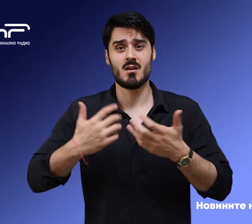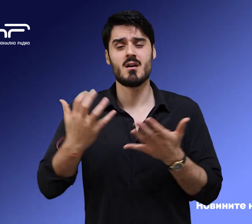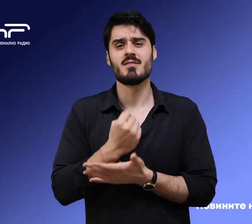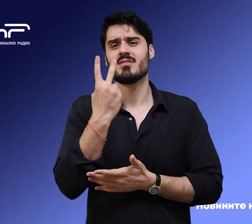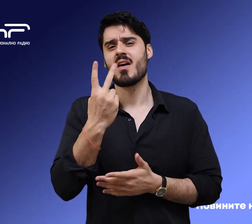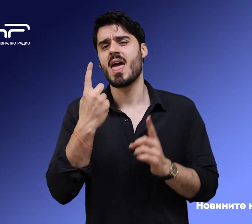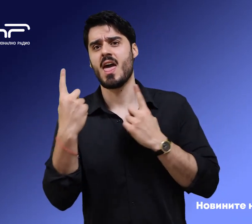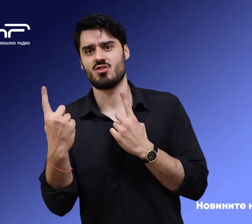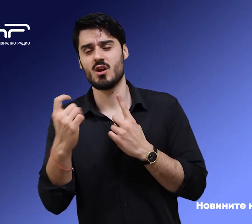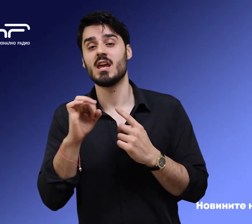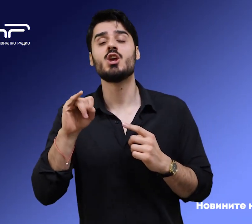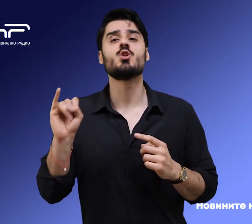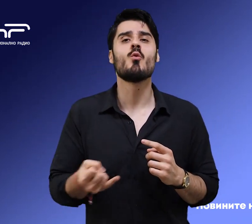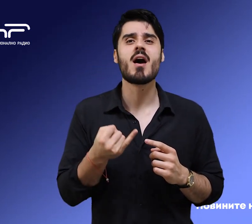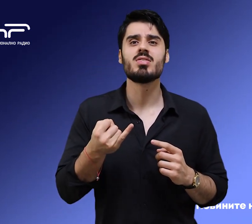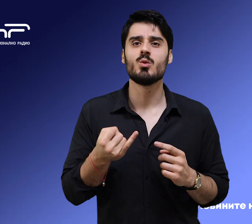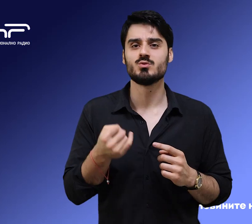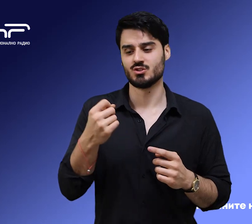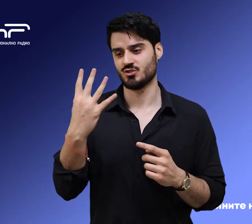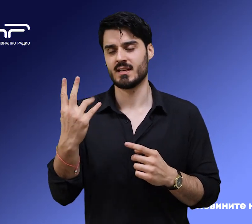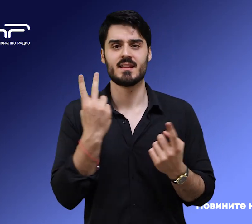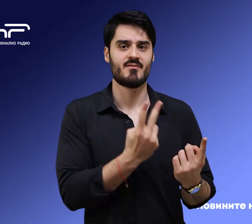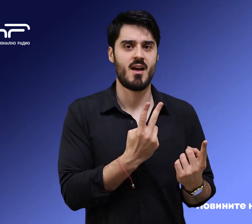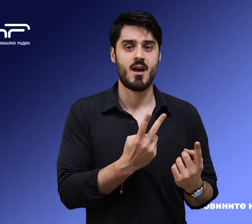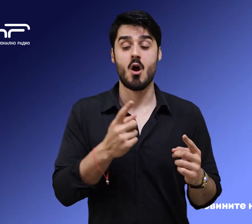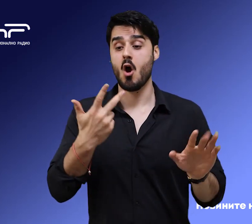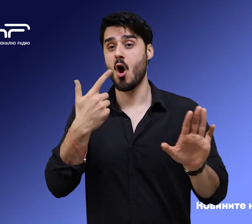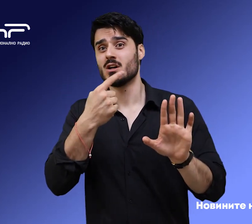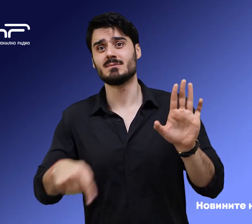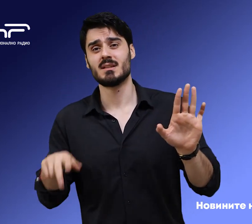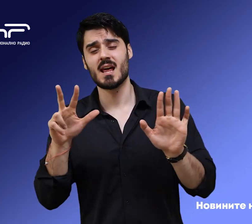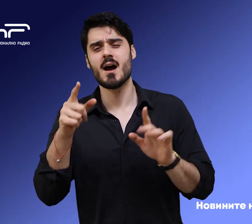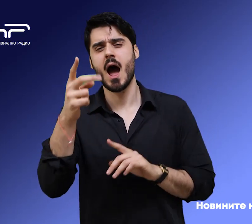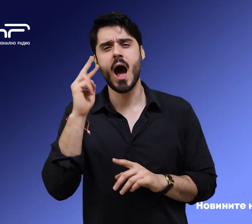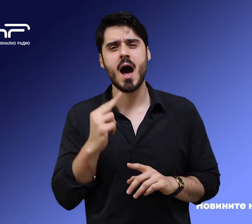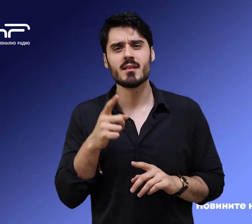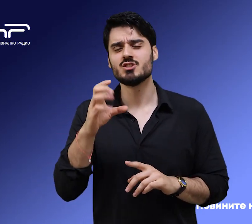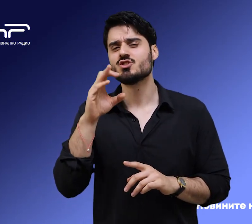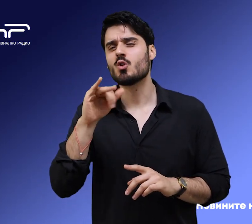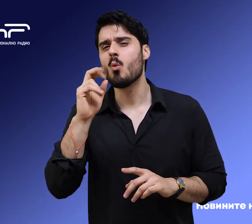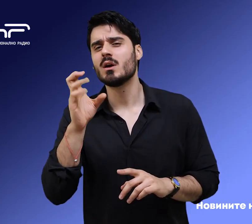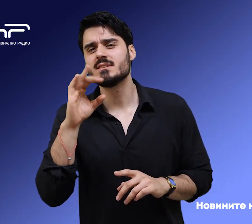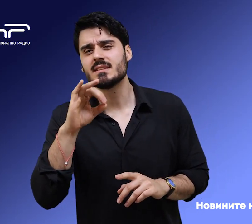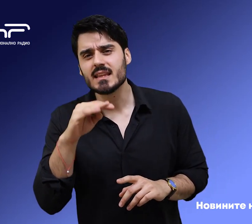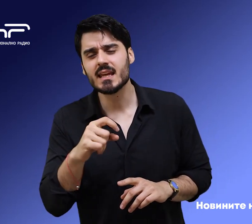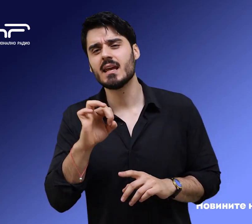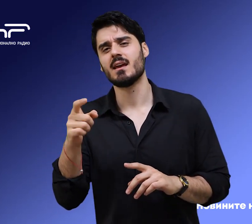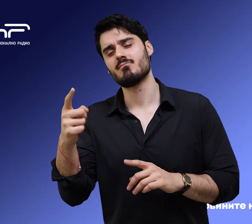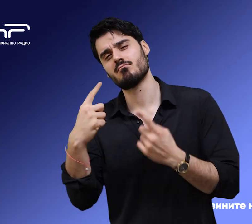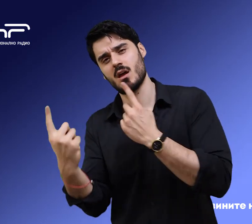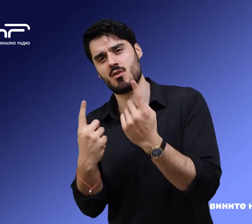2 на 1 и Ювентус Торин от 4 на 2. Осми на финали закупата на Англия, Столк Сити Бреттен 0 на 1, Бристол Сити